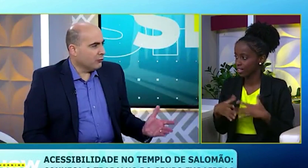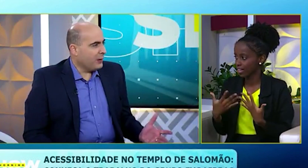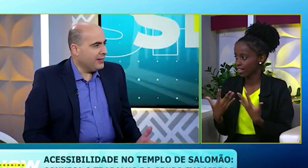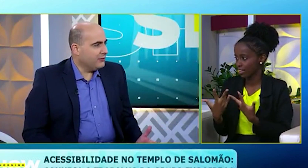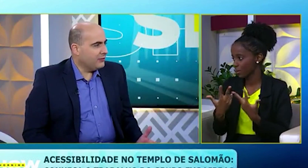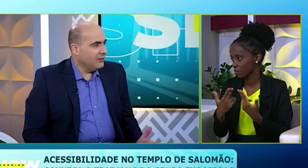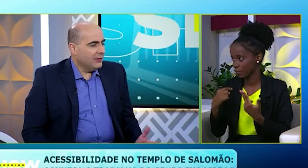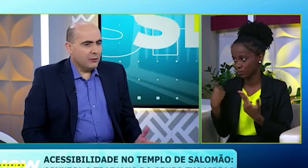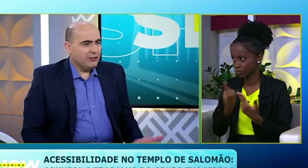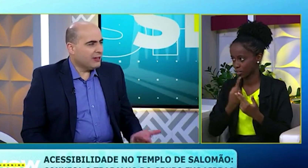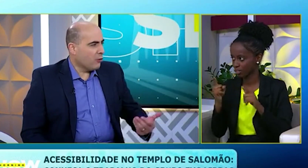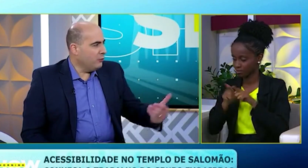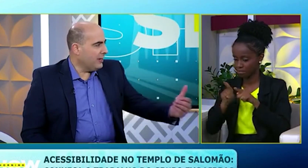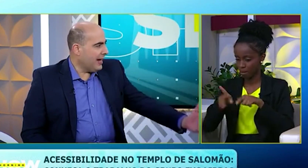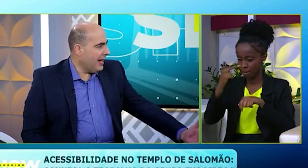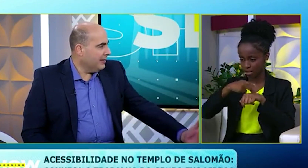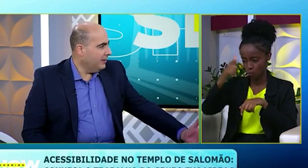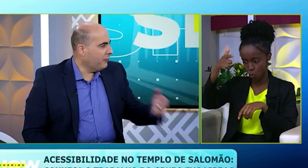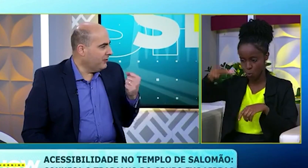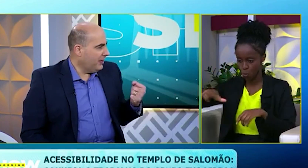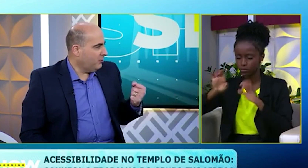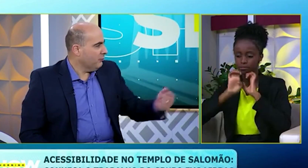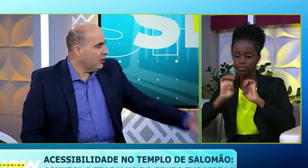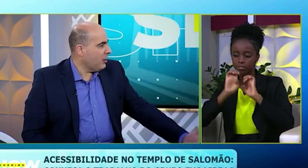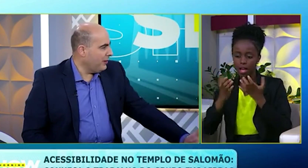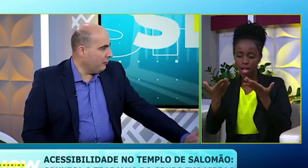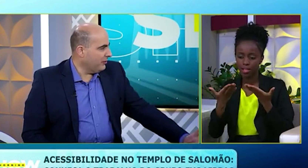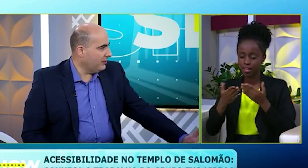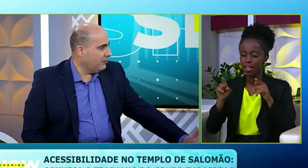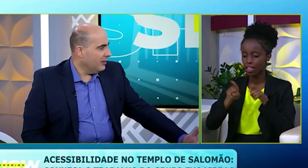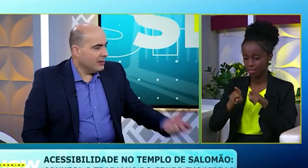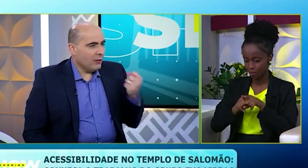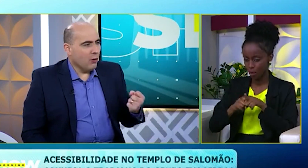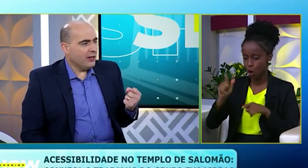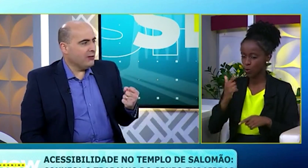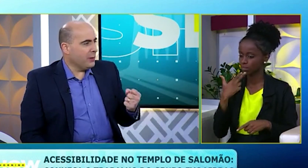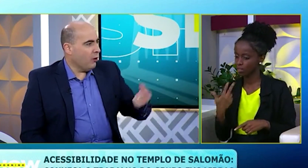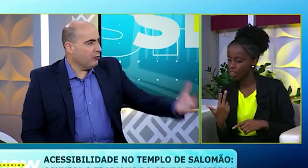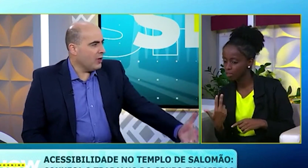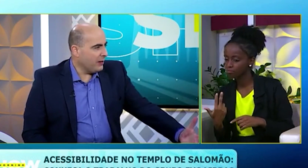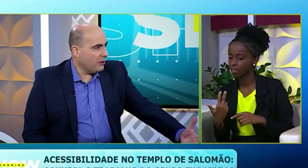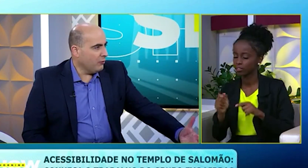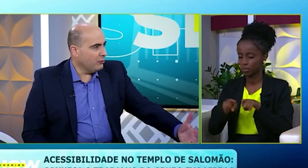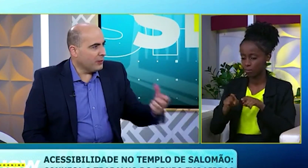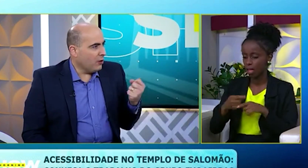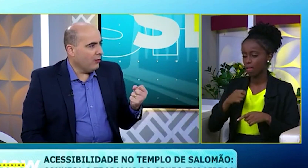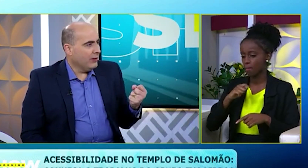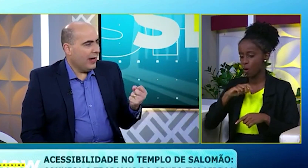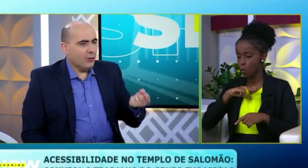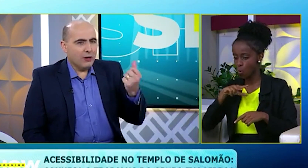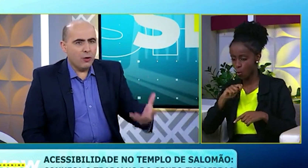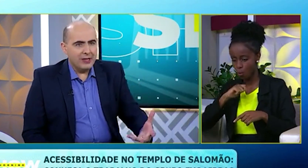quando vamos para outros países, então a gente quer comunicar em francês. Poxa, eu tenho que aprender o francês. Quero comunicar em espanhol. Tenho que aprender o